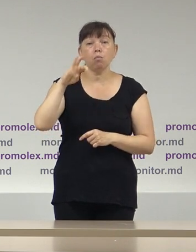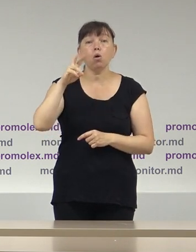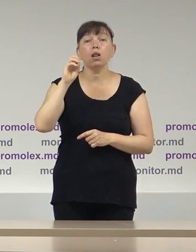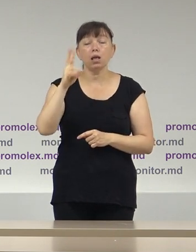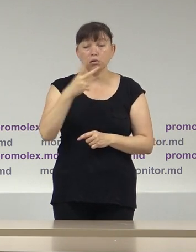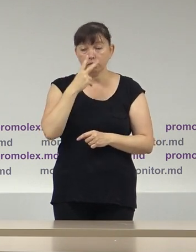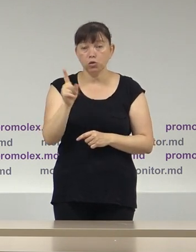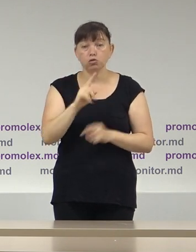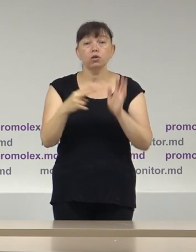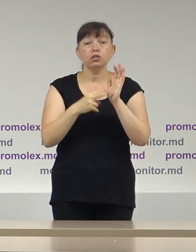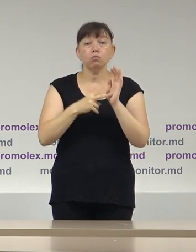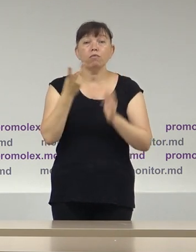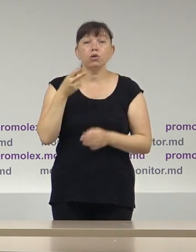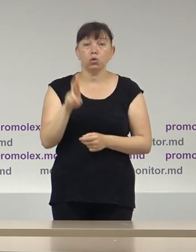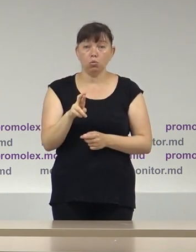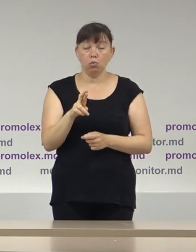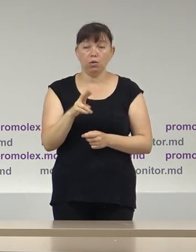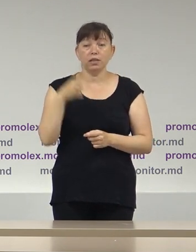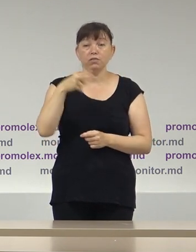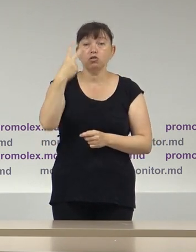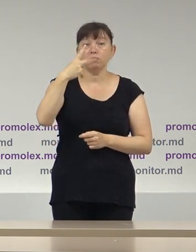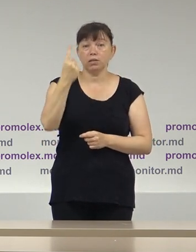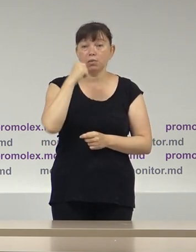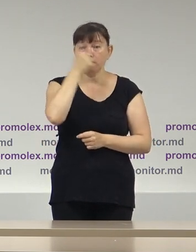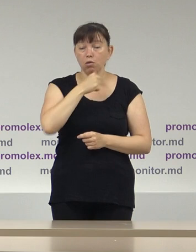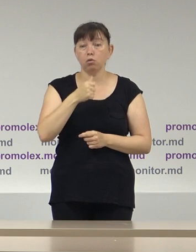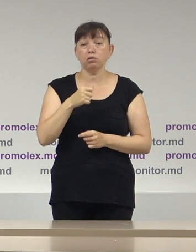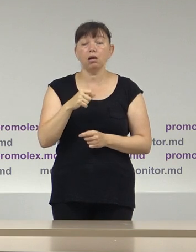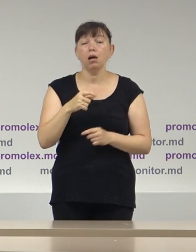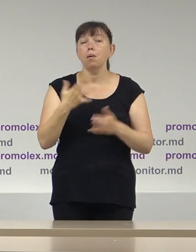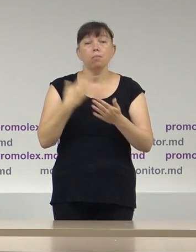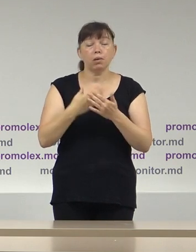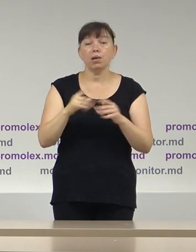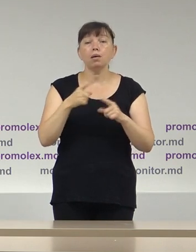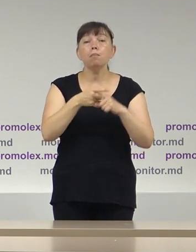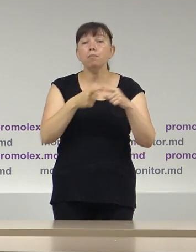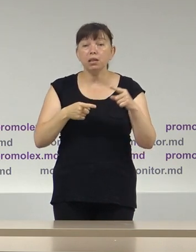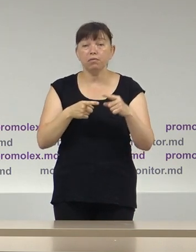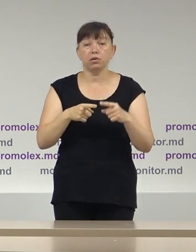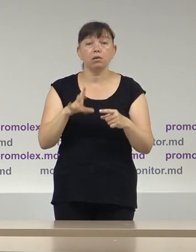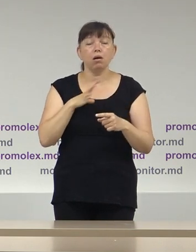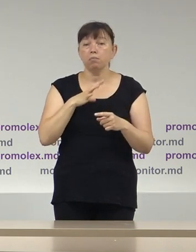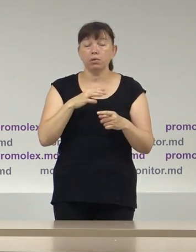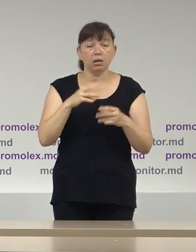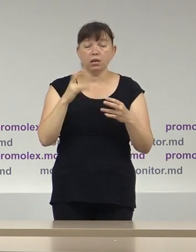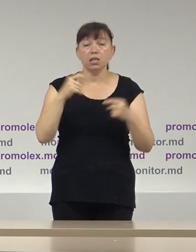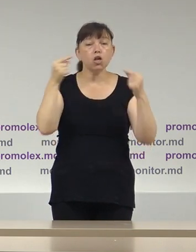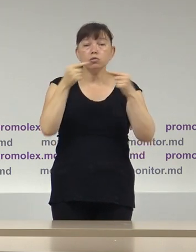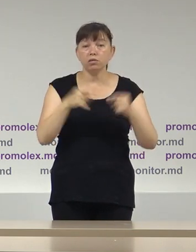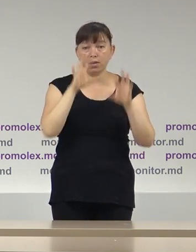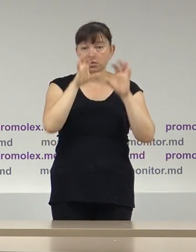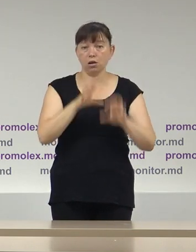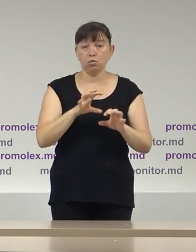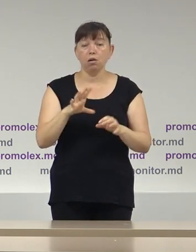constatat că la 7 iulie 2021, cel puțin jumătate din birouri erau completate contrar previderilor legale